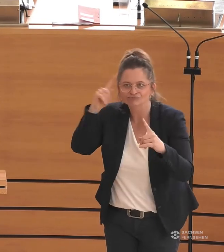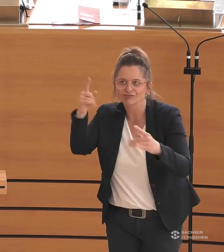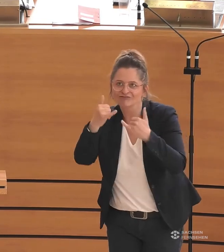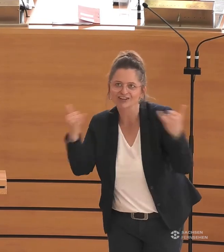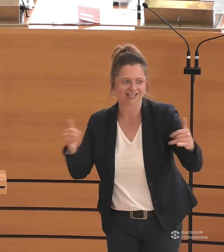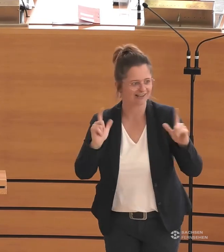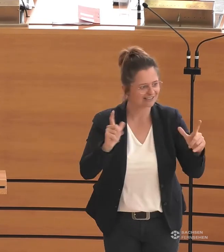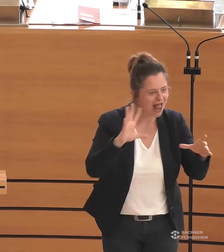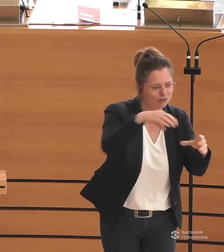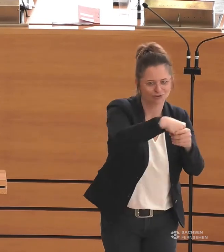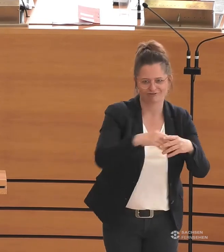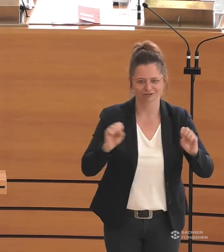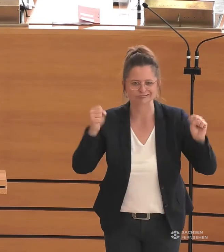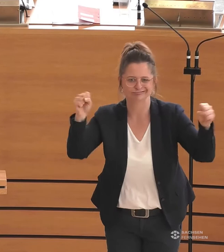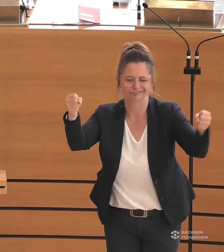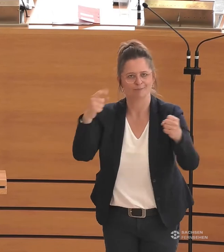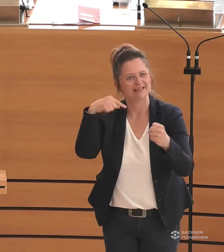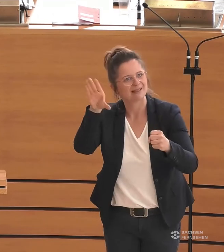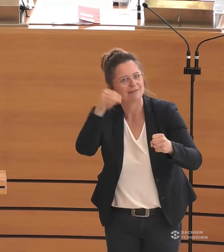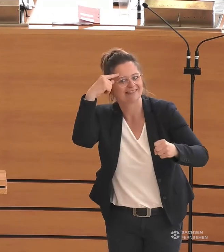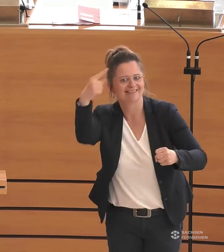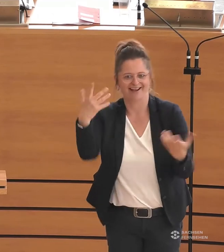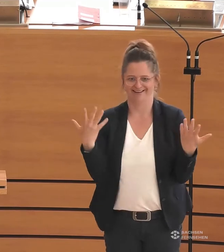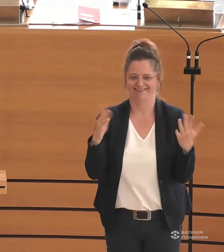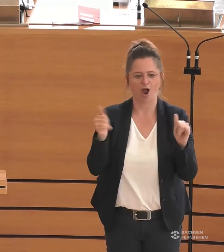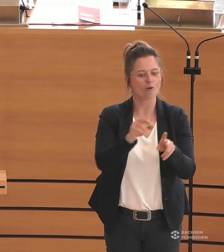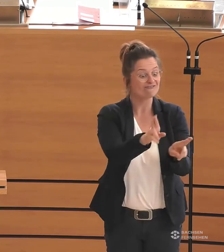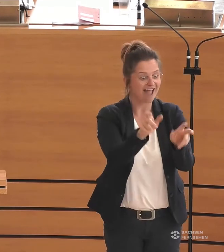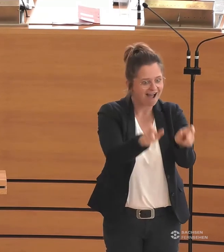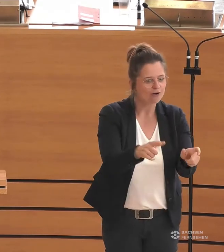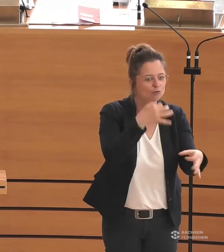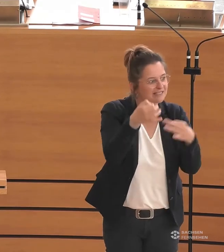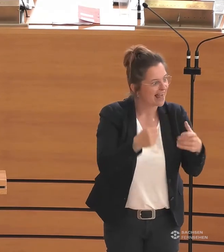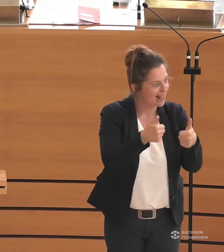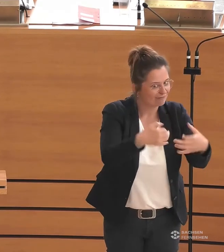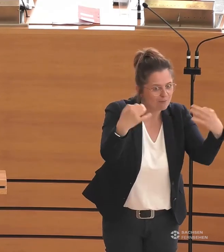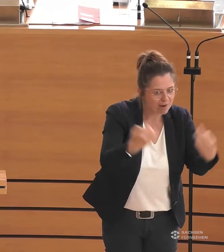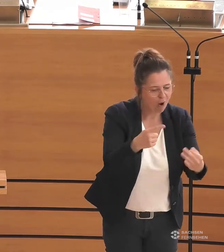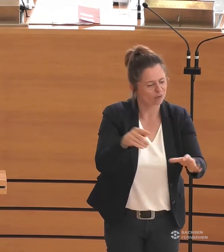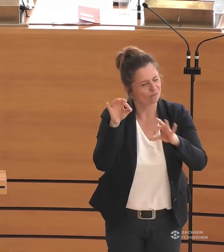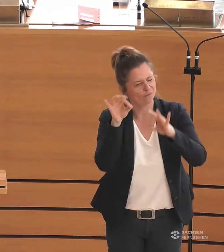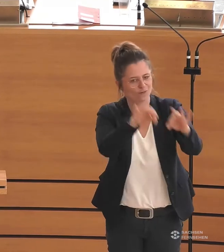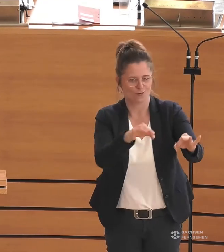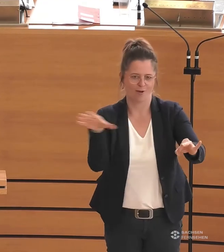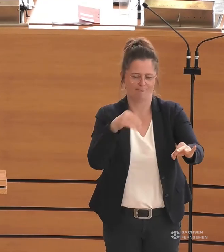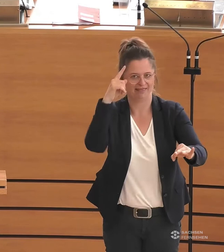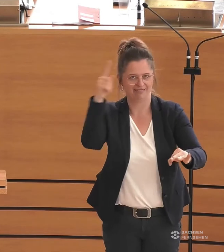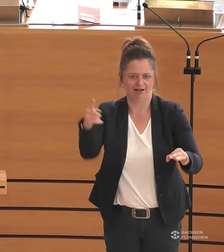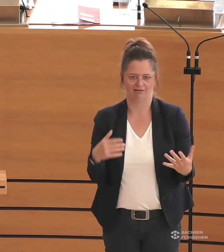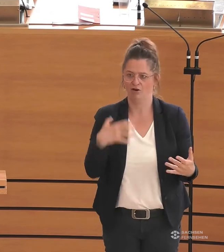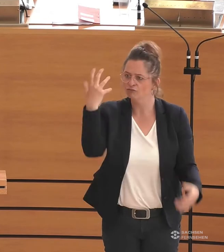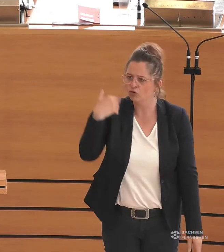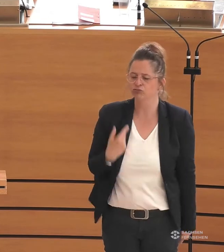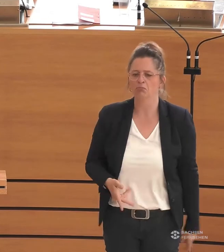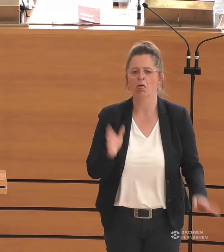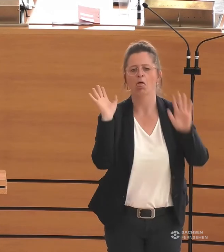sich in die Gesellschaft einbringt und für Menschen, die eben besonderen Hilfebedarf haben, mitdenkt, weil sie es ohne dieses Mitdenken